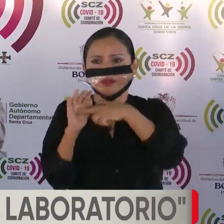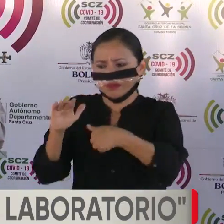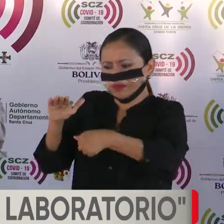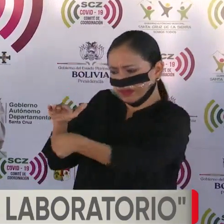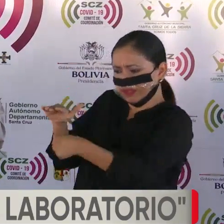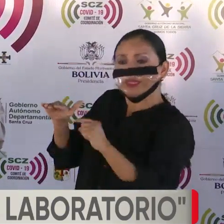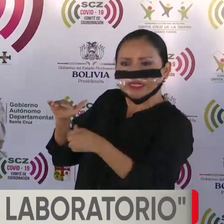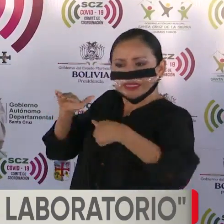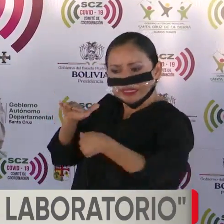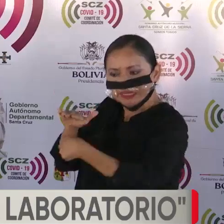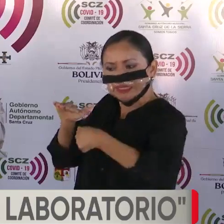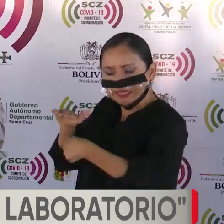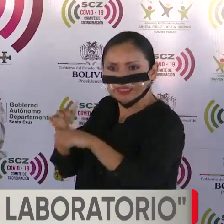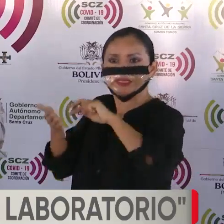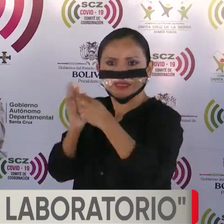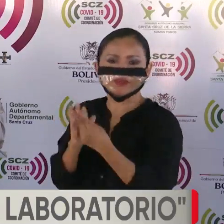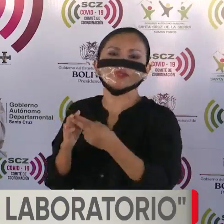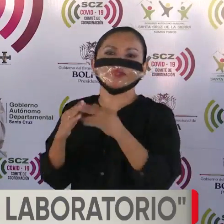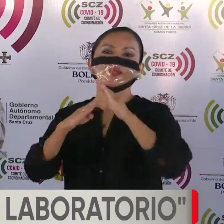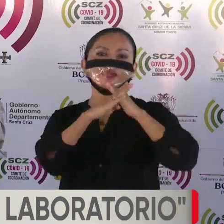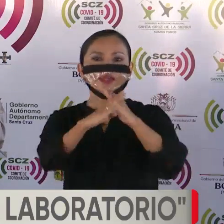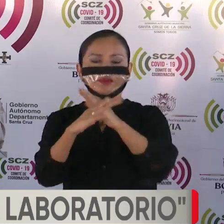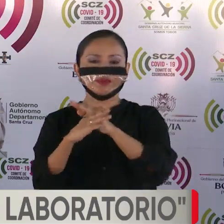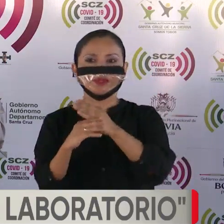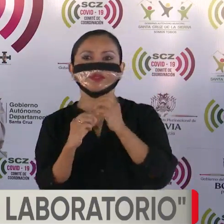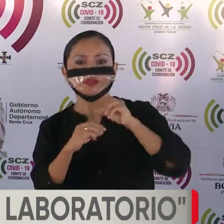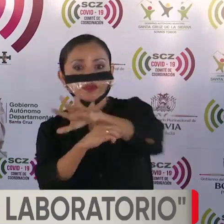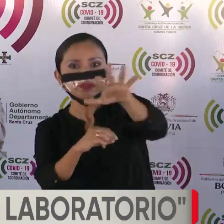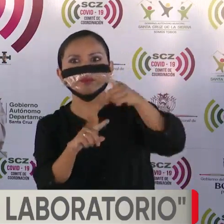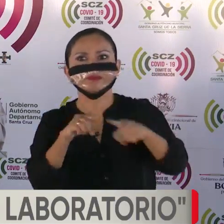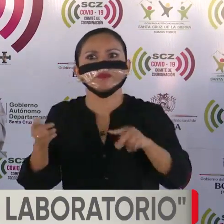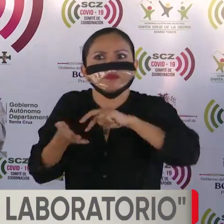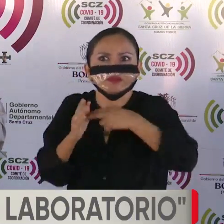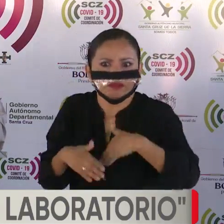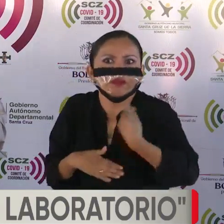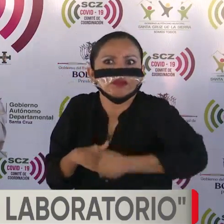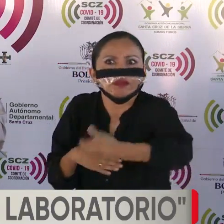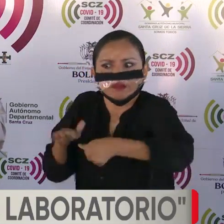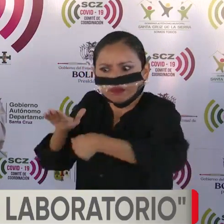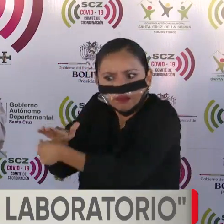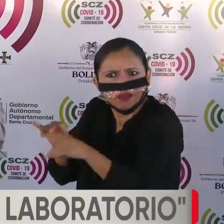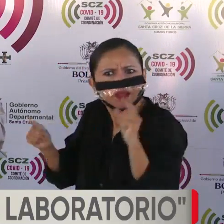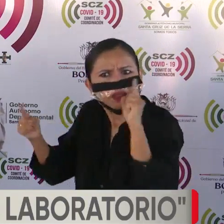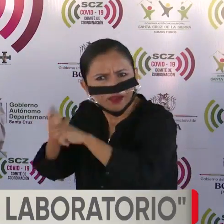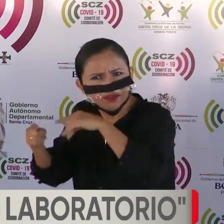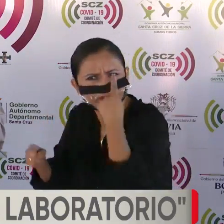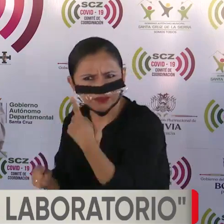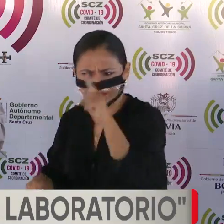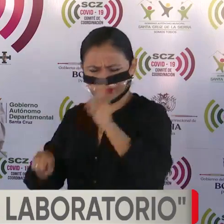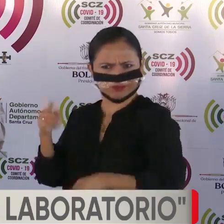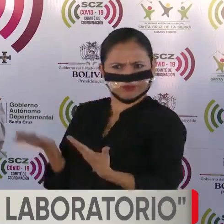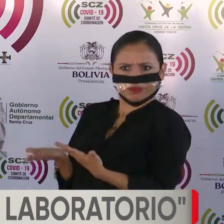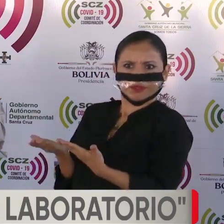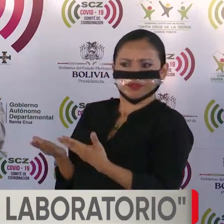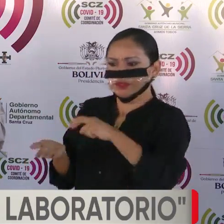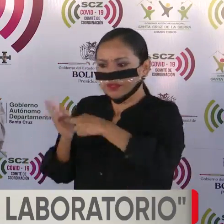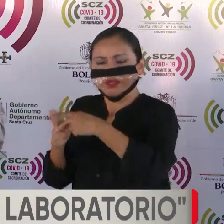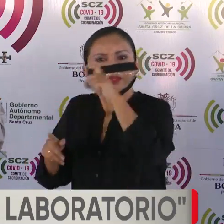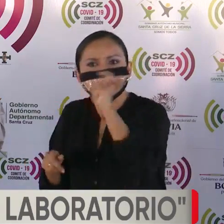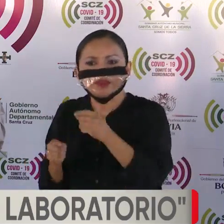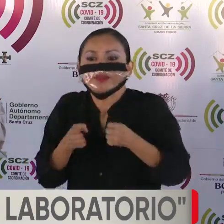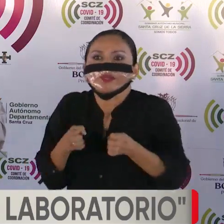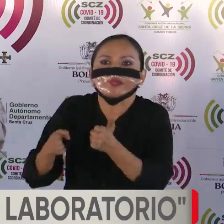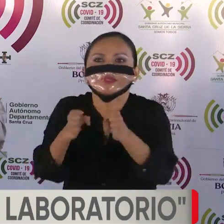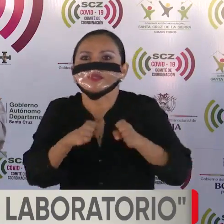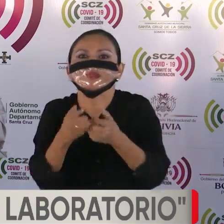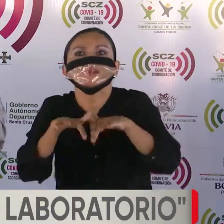es la mejor fórmula para evitar el contagio, pero no puede mantenerse indefinidamente. Es necesario crear una